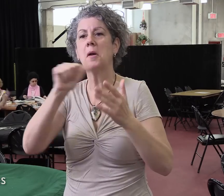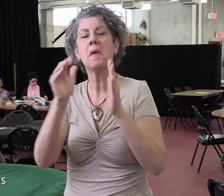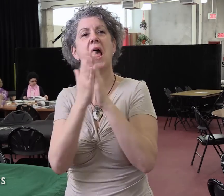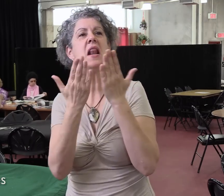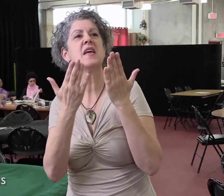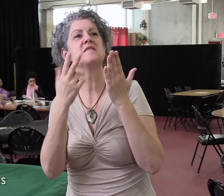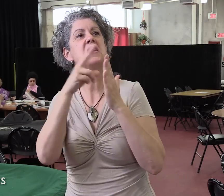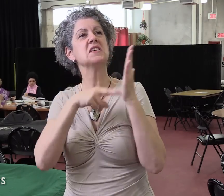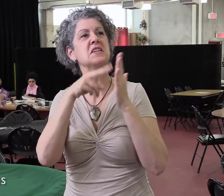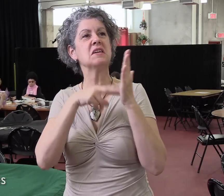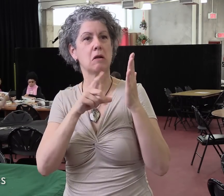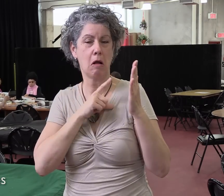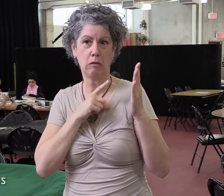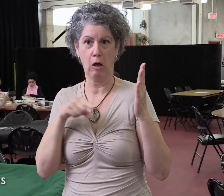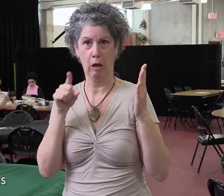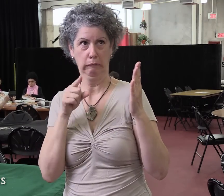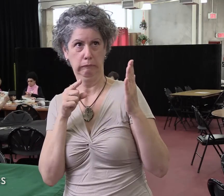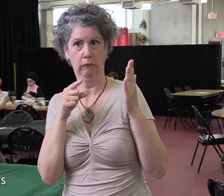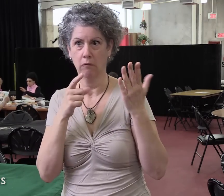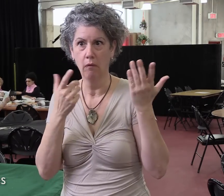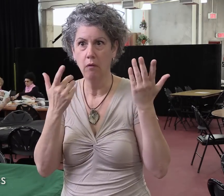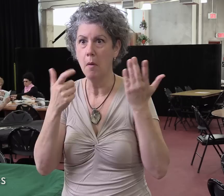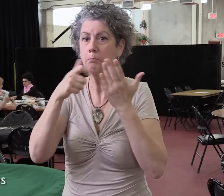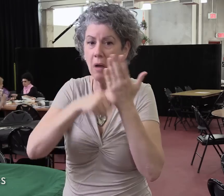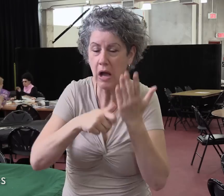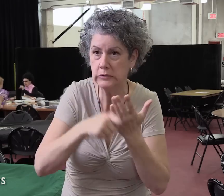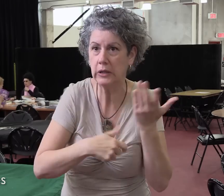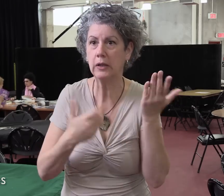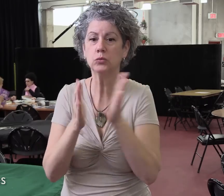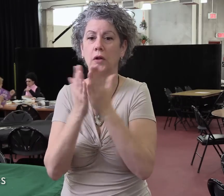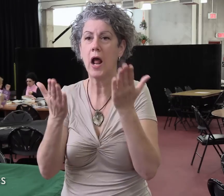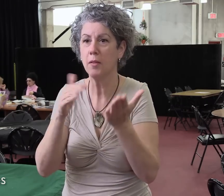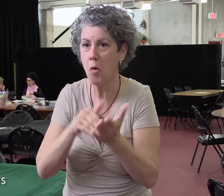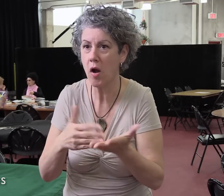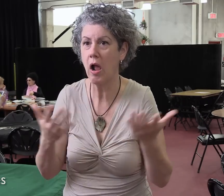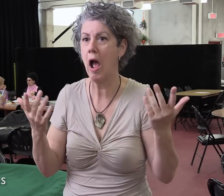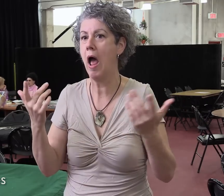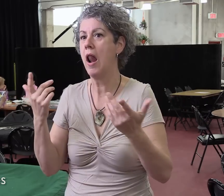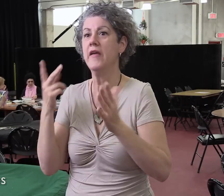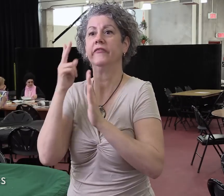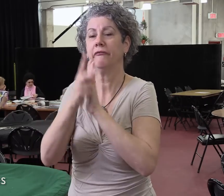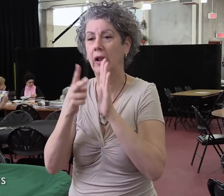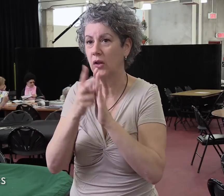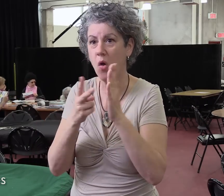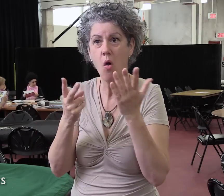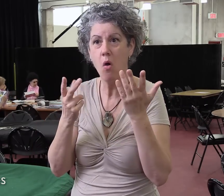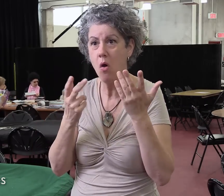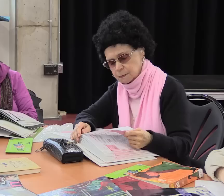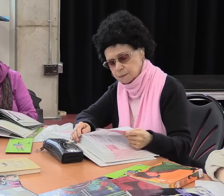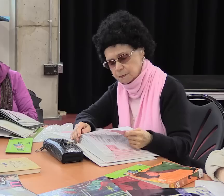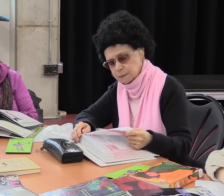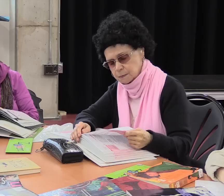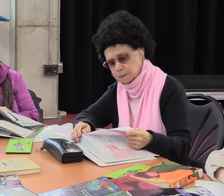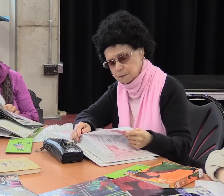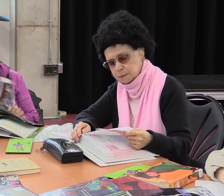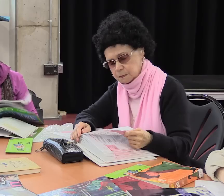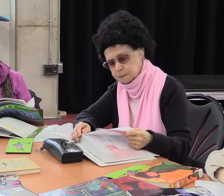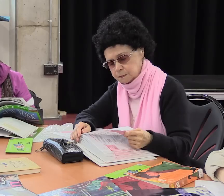fait toutes les explications. Ça peut être pas juste des livres aussi, mais des vidéos, des magazines, le Journal de Montréal. Ça qu'il vraiment plusieurs possibilités.